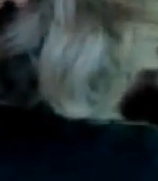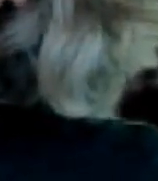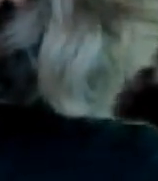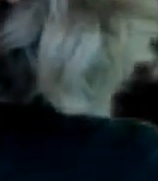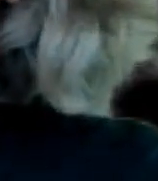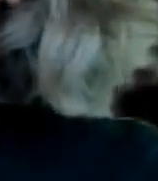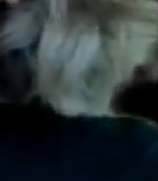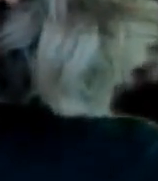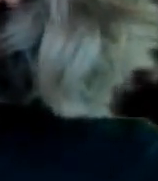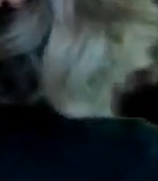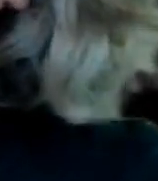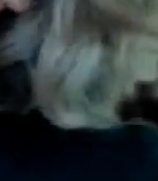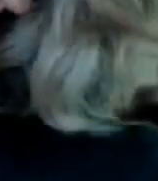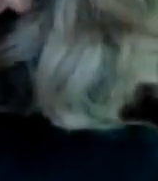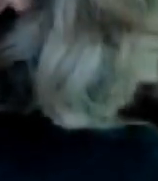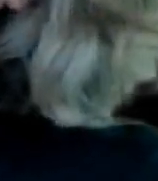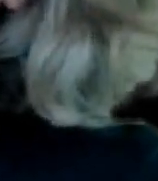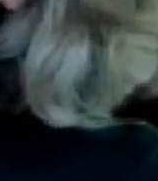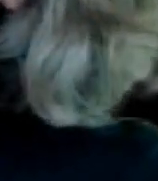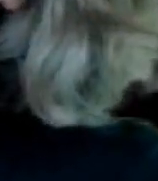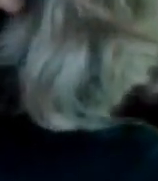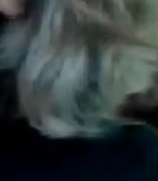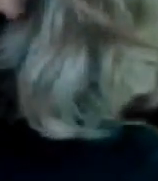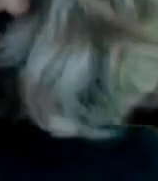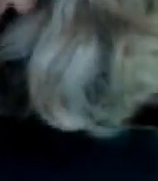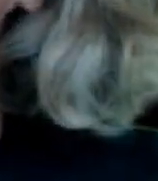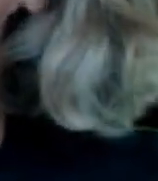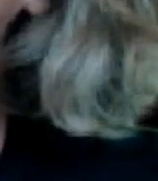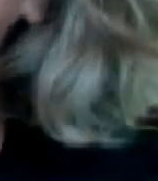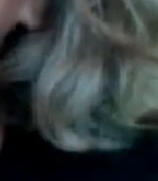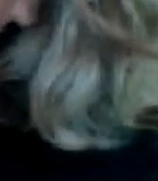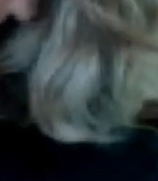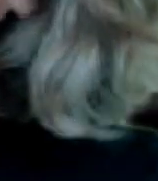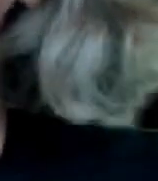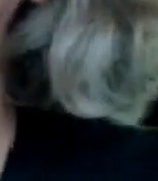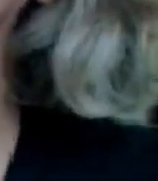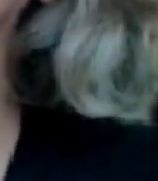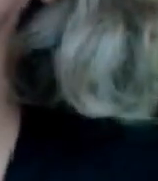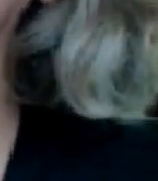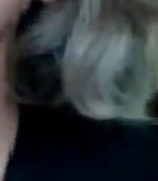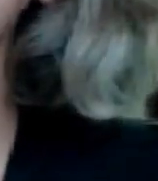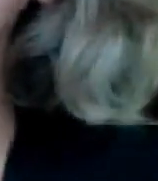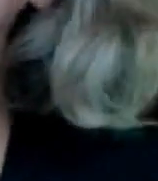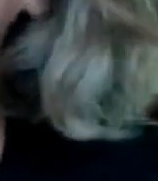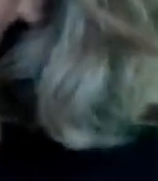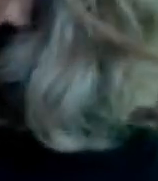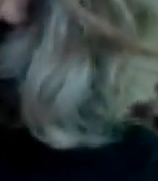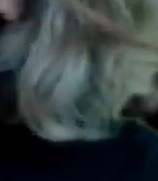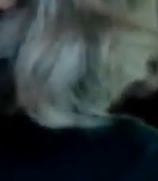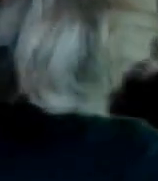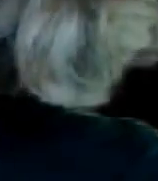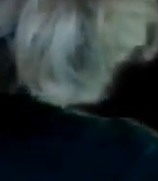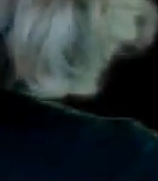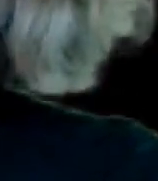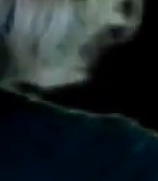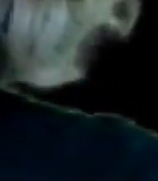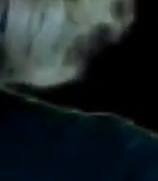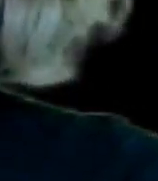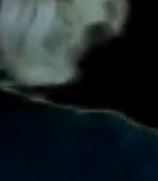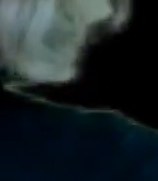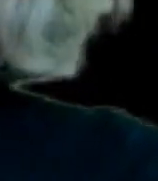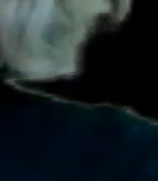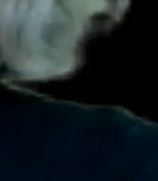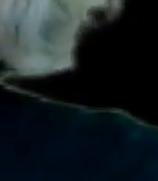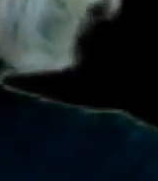otros Que dicen que Que no eran periodistas Que eran ingenieros Que eran doctores Que Que abogados He oído decir que